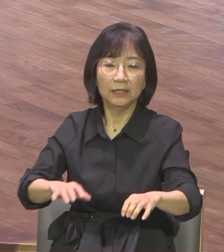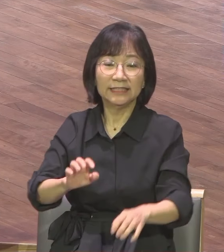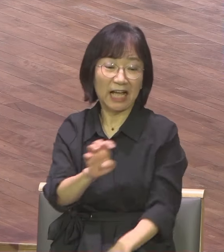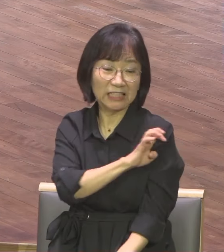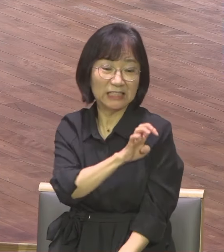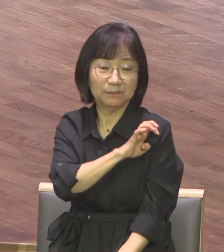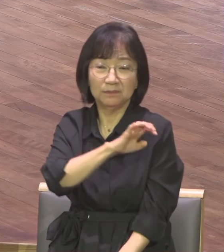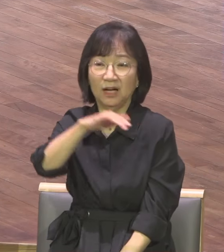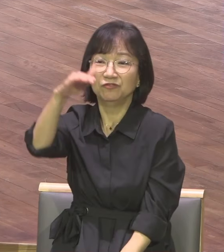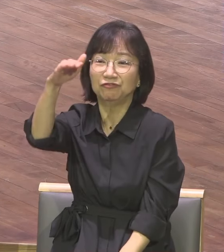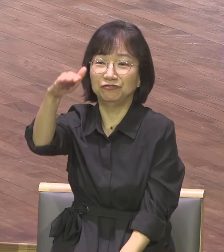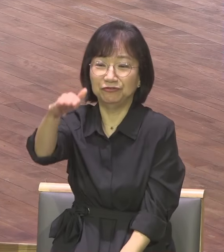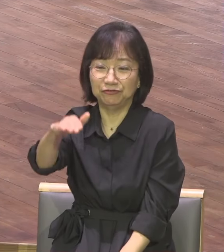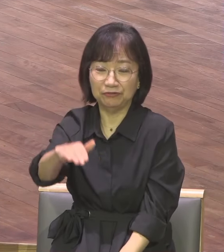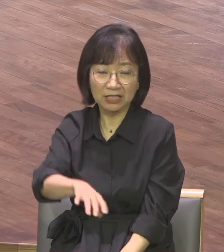그것은 우리가 춤추게 합니까?